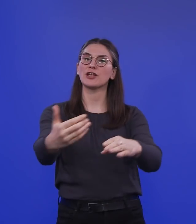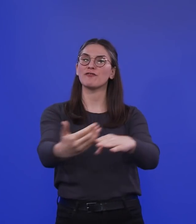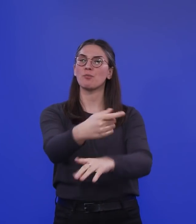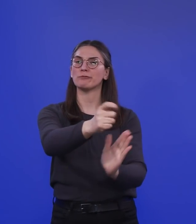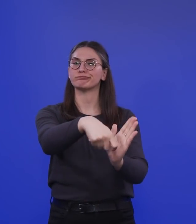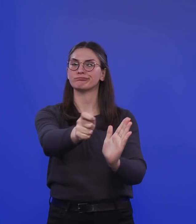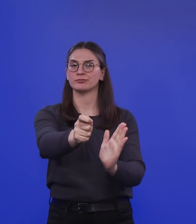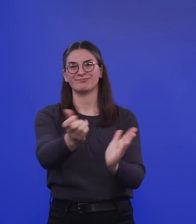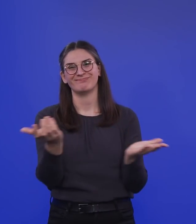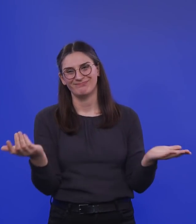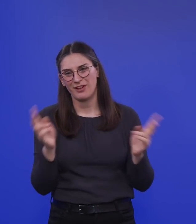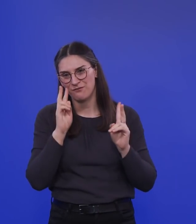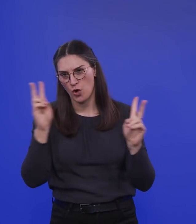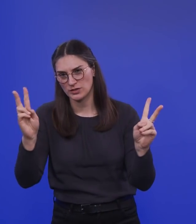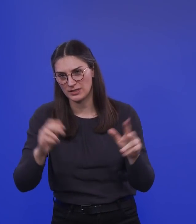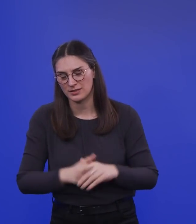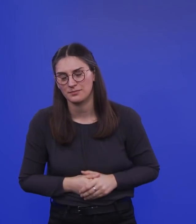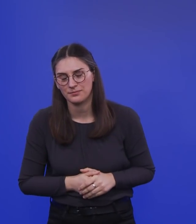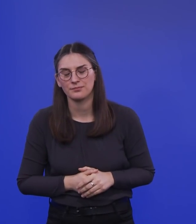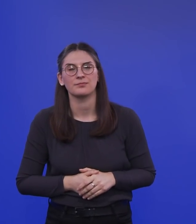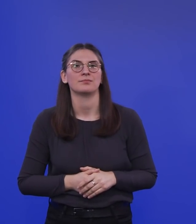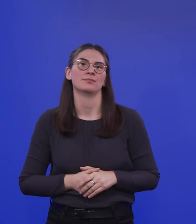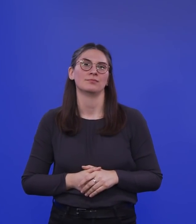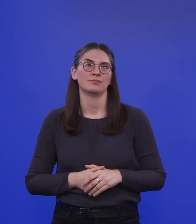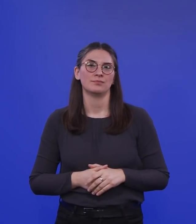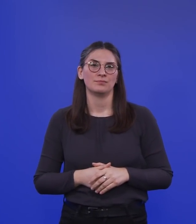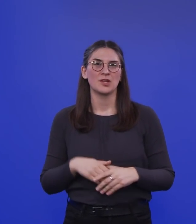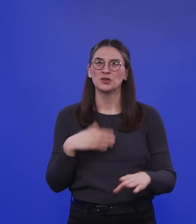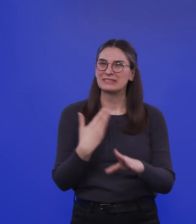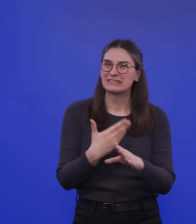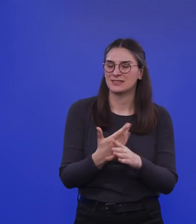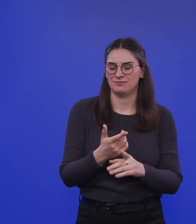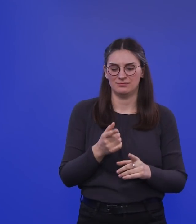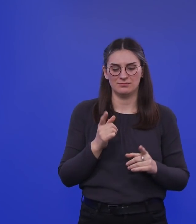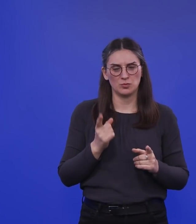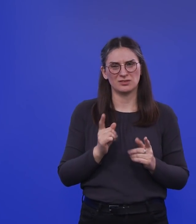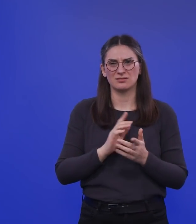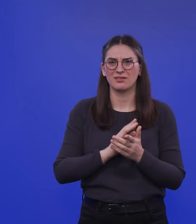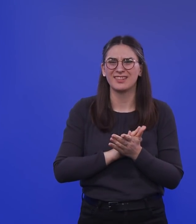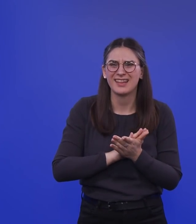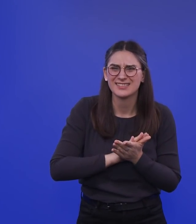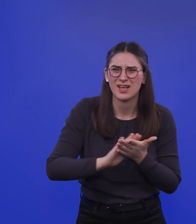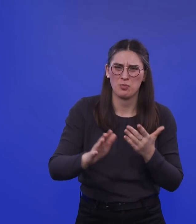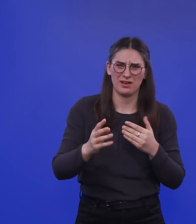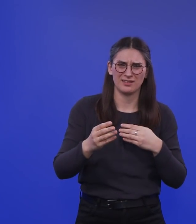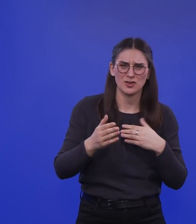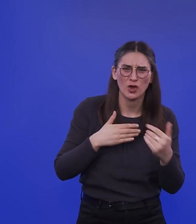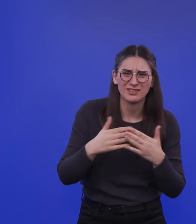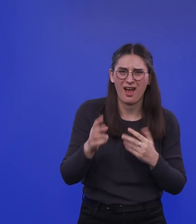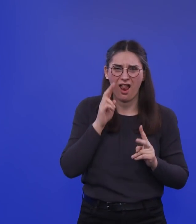das kann man, glaube ich, nicht häufig genug mit Neutralität und Nüchternheit und möglichst ohne Emotionen